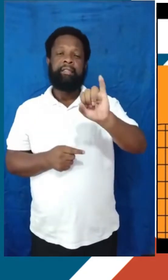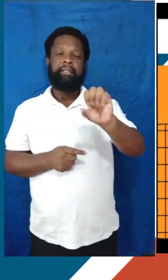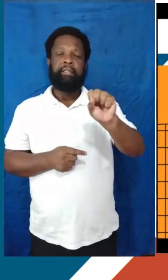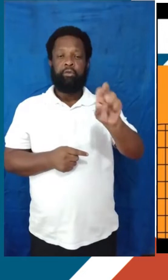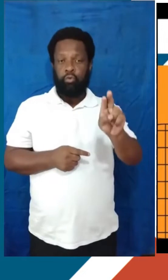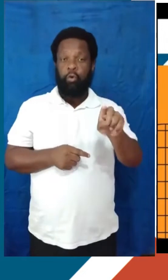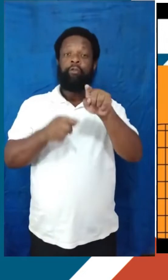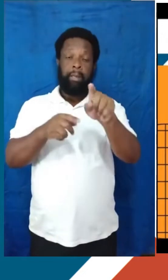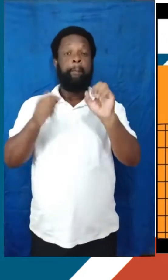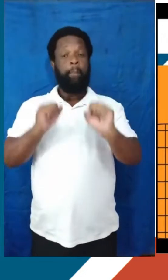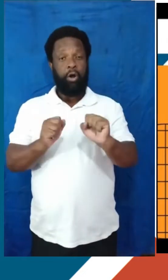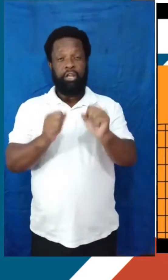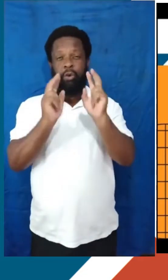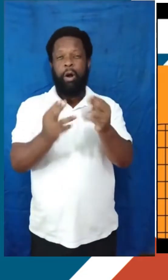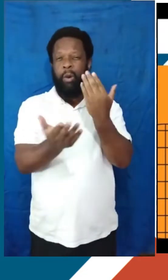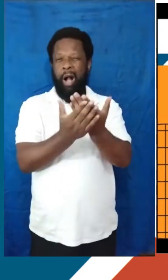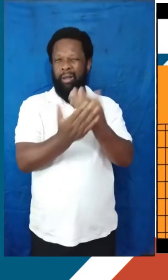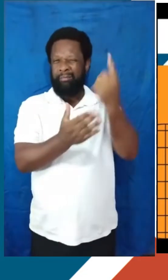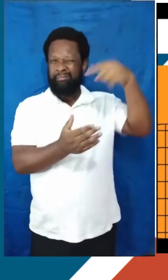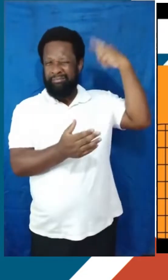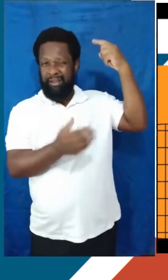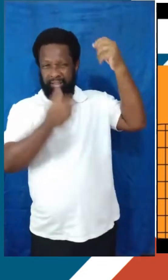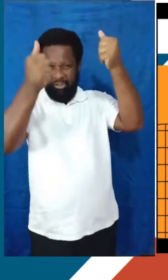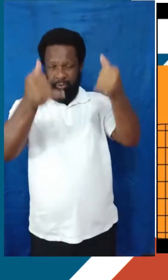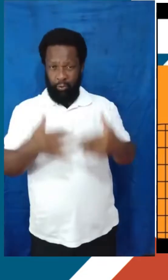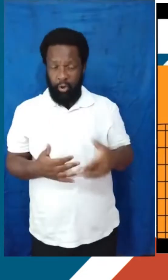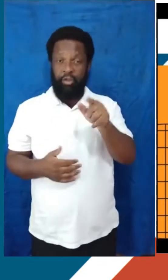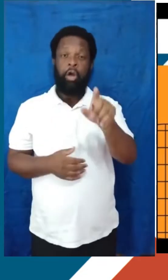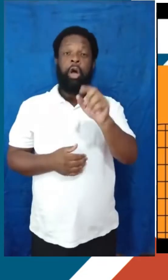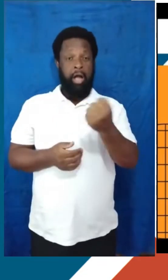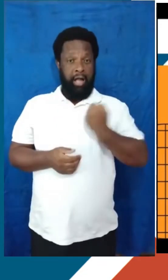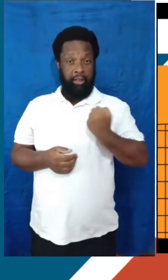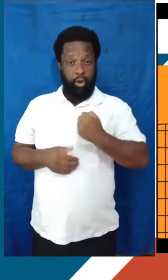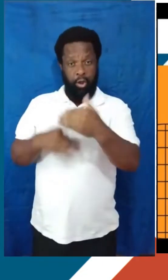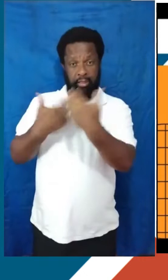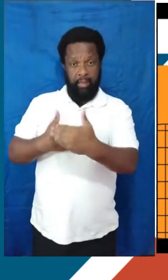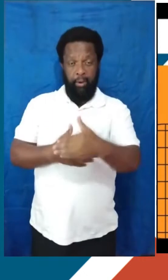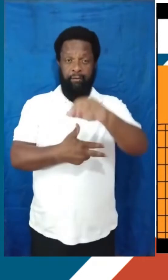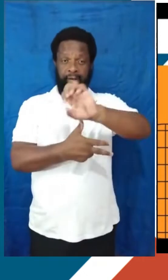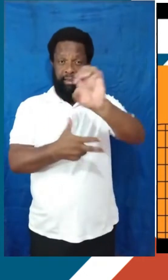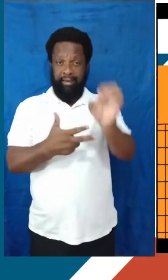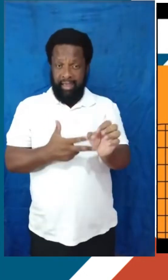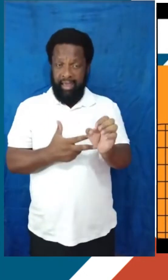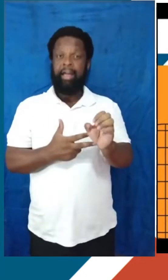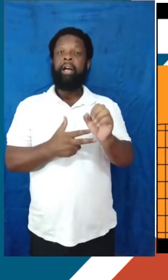se inscrever no SISU como a gente já explicou no vídeo anterior, no vídeo sobre o SISU, vocês vão utilizar a nota do Enem para ingressar nessa universidade que vocês escolheram.